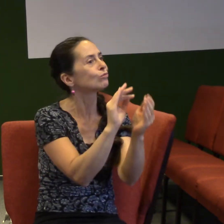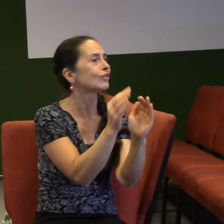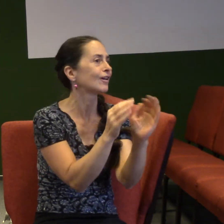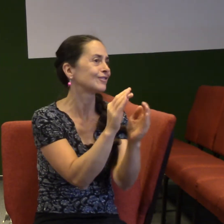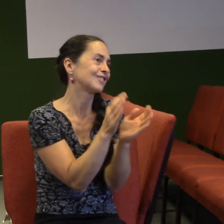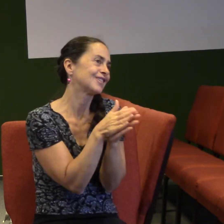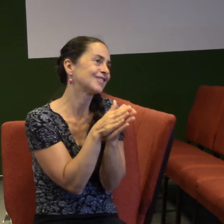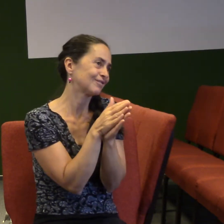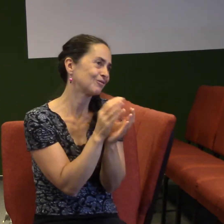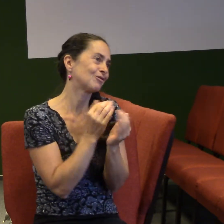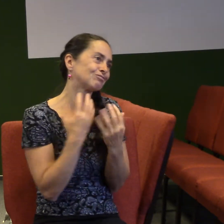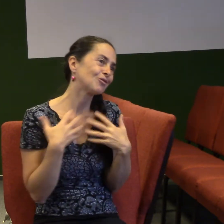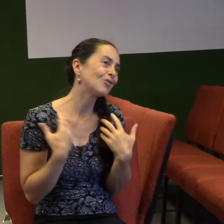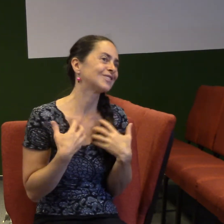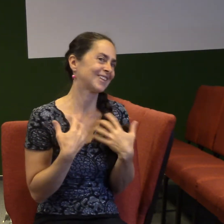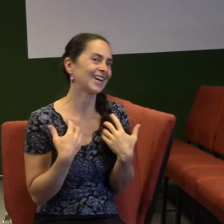Ten, který nás potěšuje, když mě nám špatně.